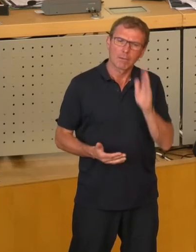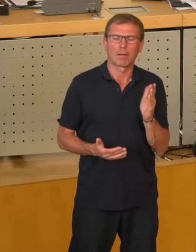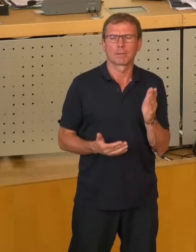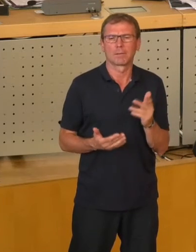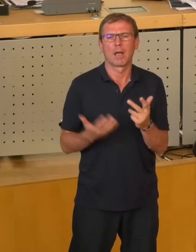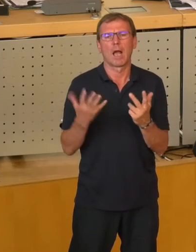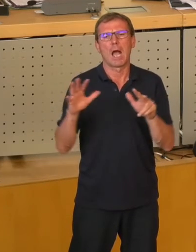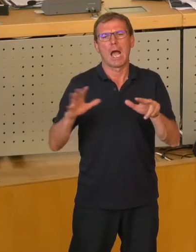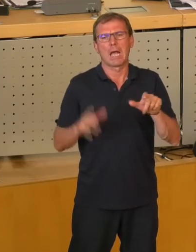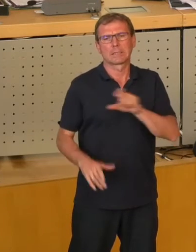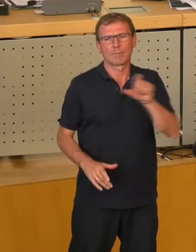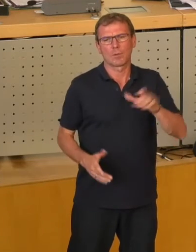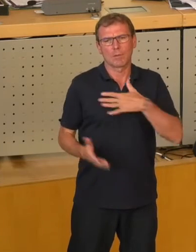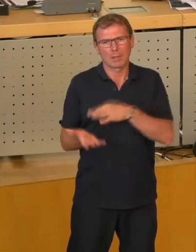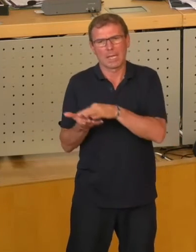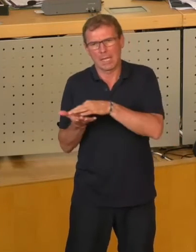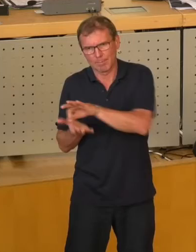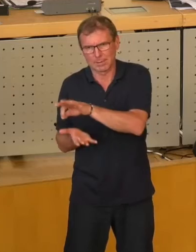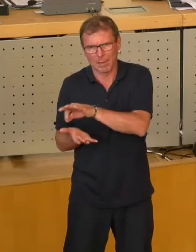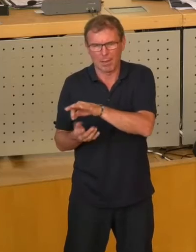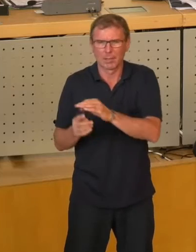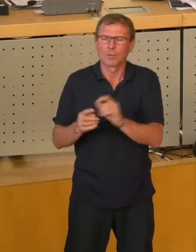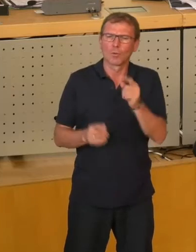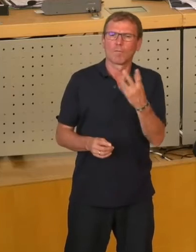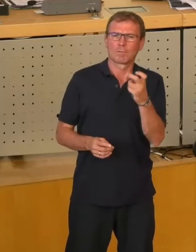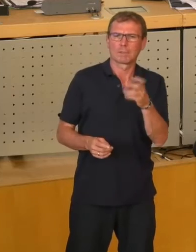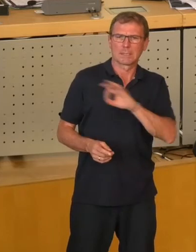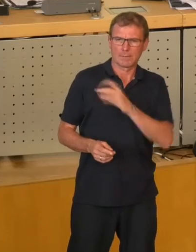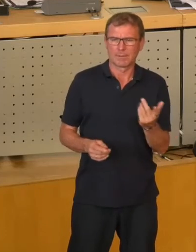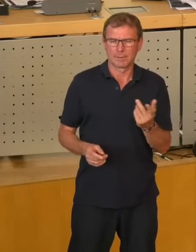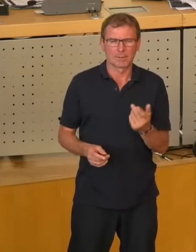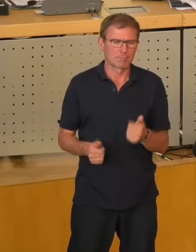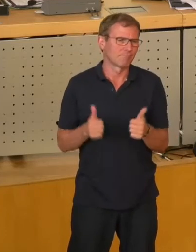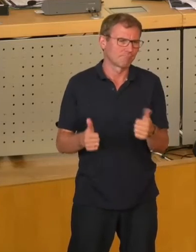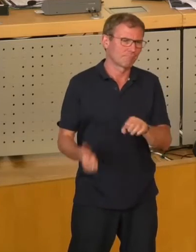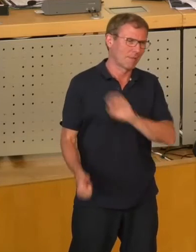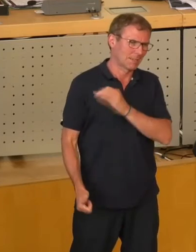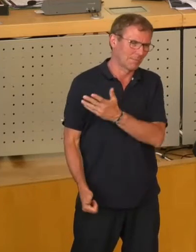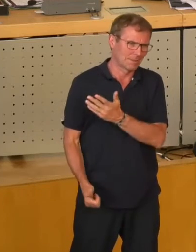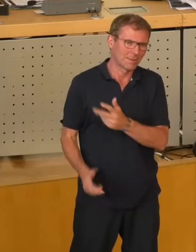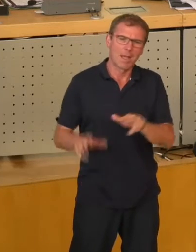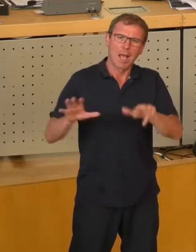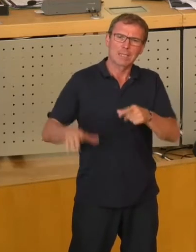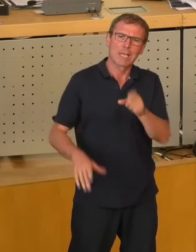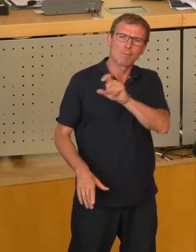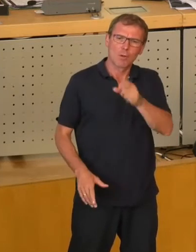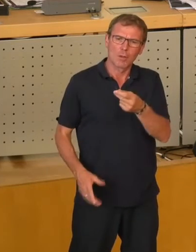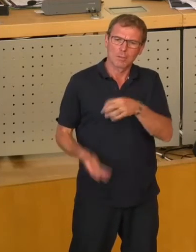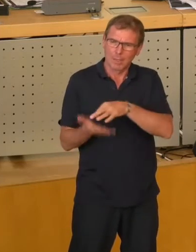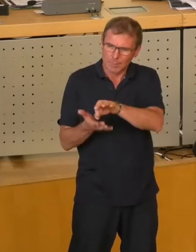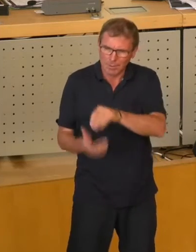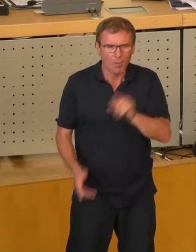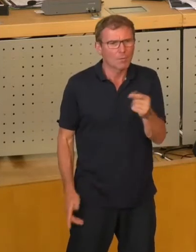18 Millionen Euro. Und das ist nun wirklich wahrlich ein Traumgeschäft. 18 Millionen bezahlen, 125